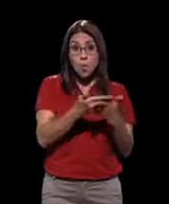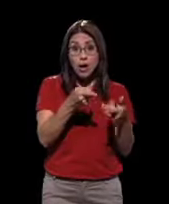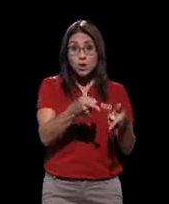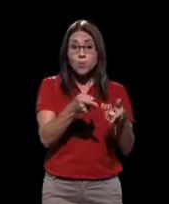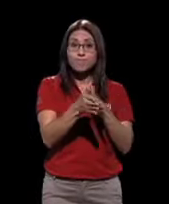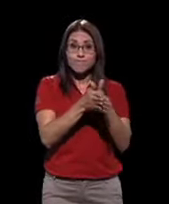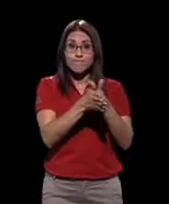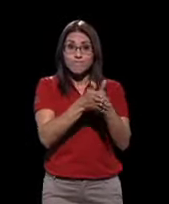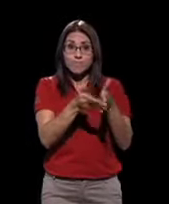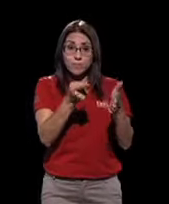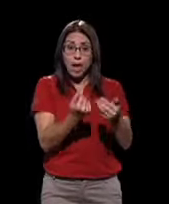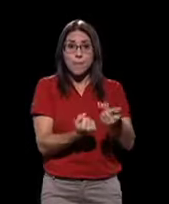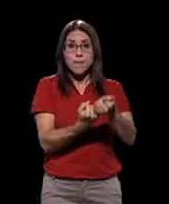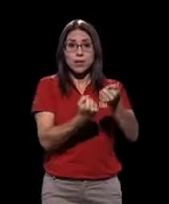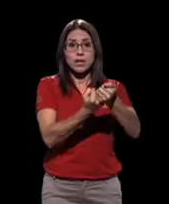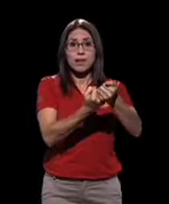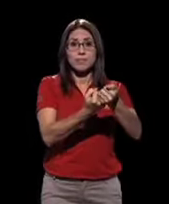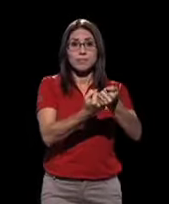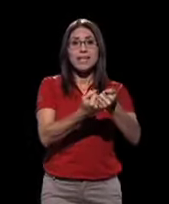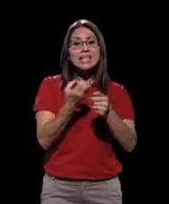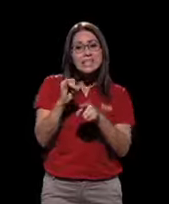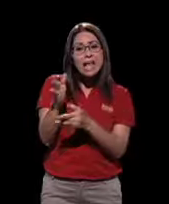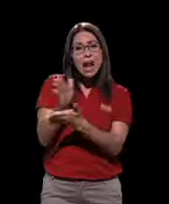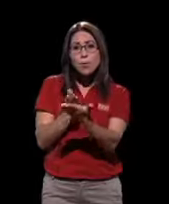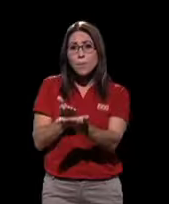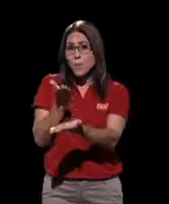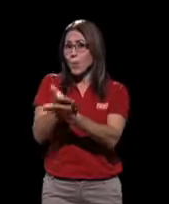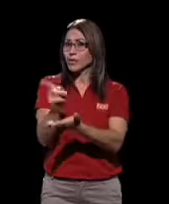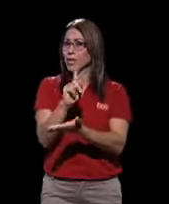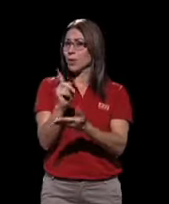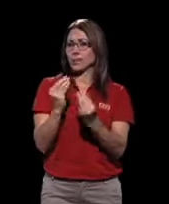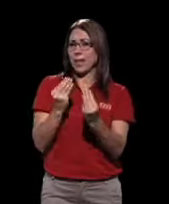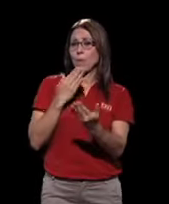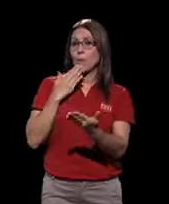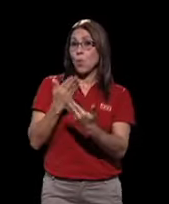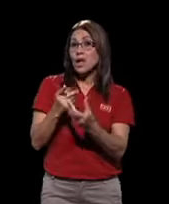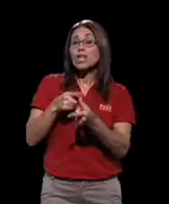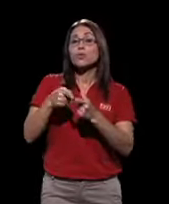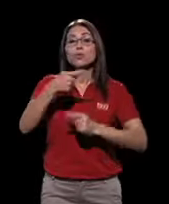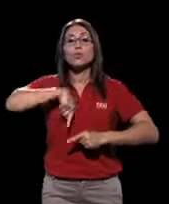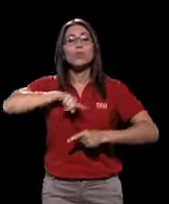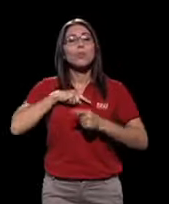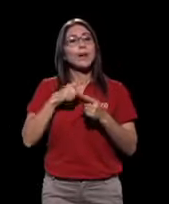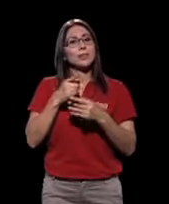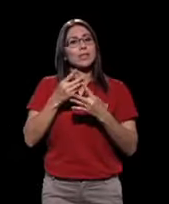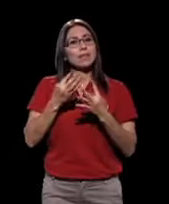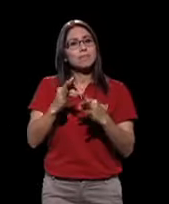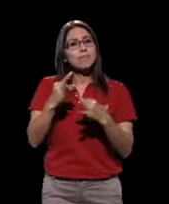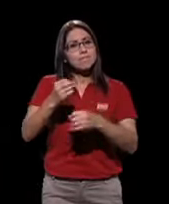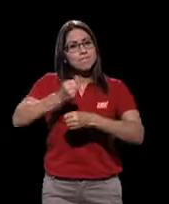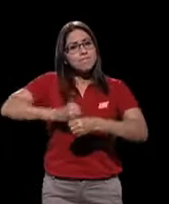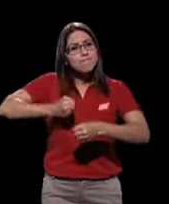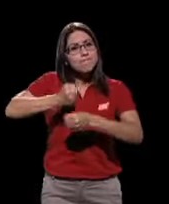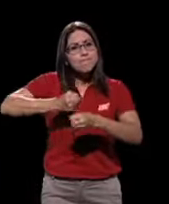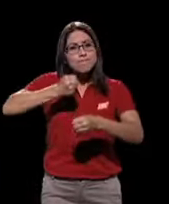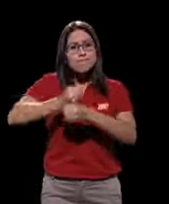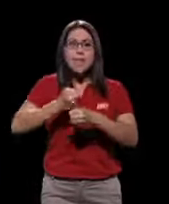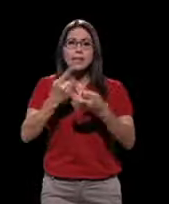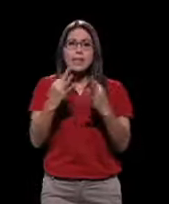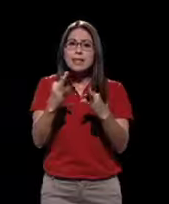no dudemos que lo vamos a apoyar. Si no son tan buenas como sucede en algunas propuestas, pues vamos a trabajar en tratar de